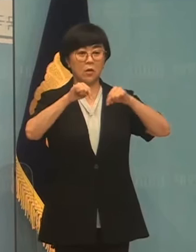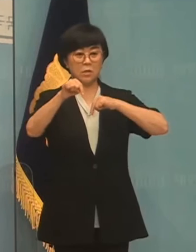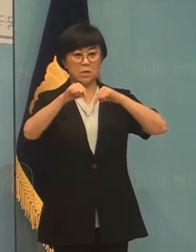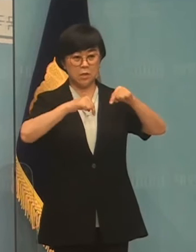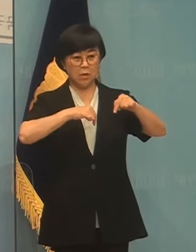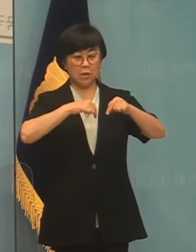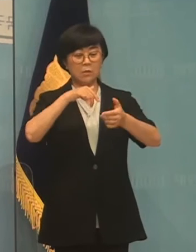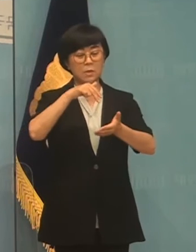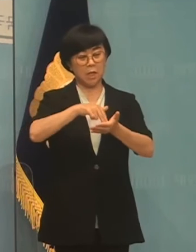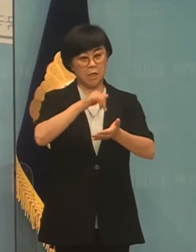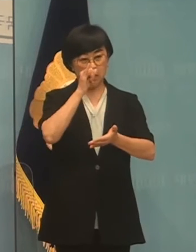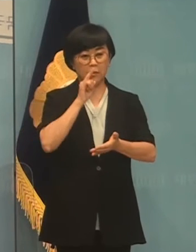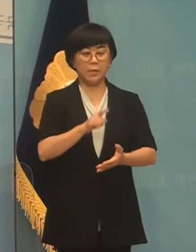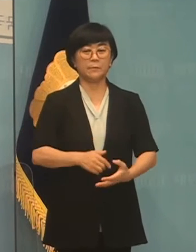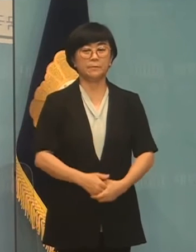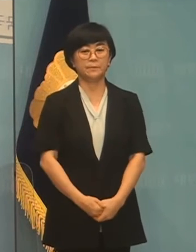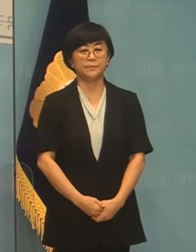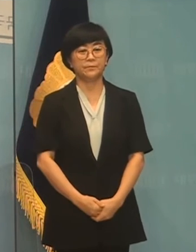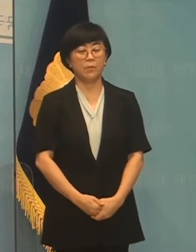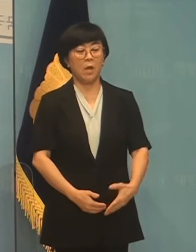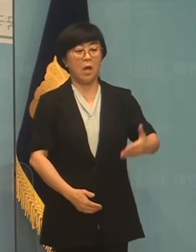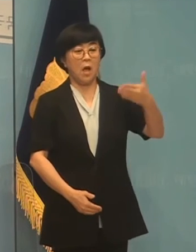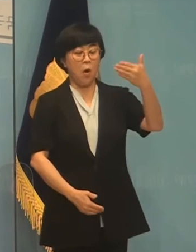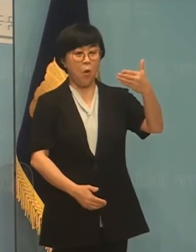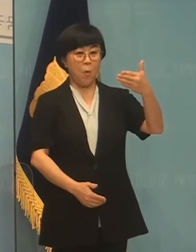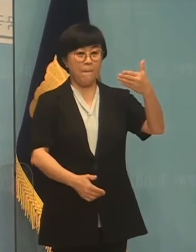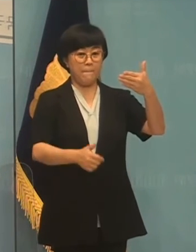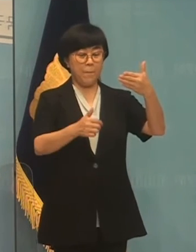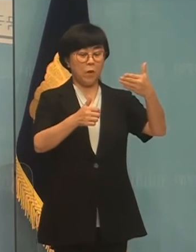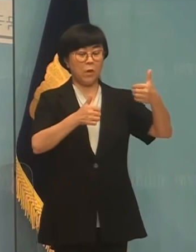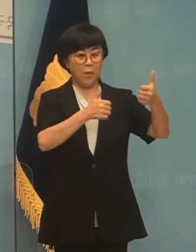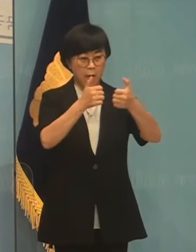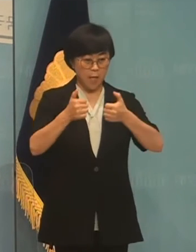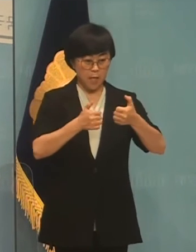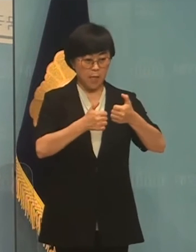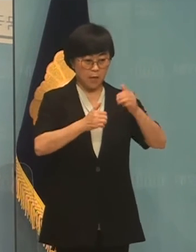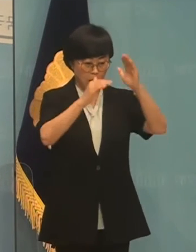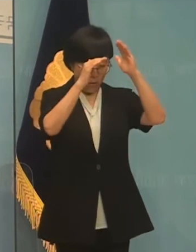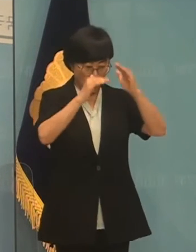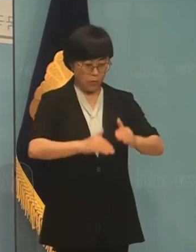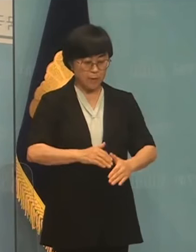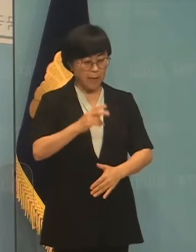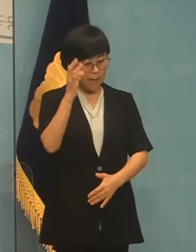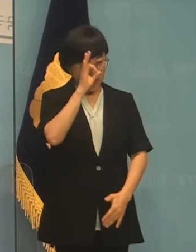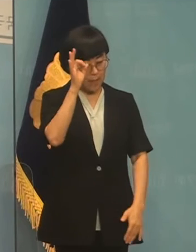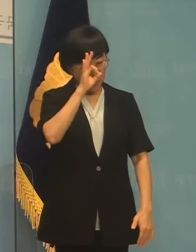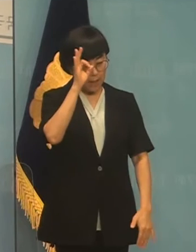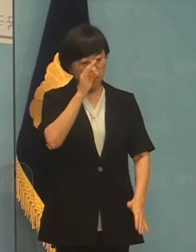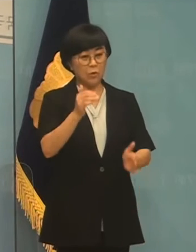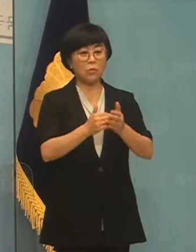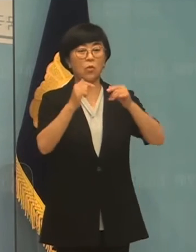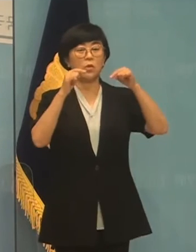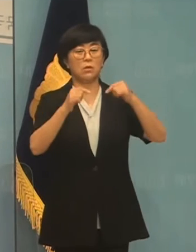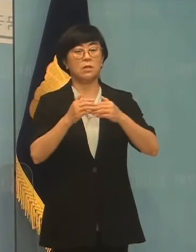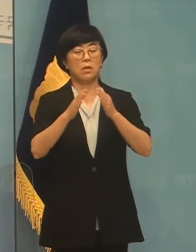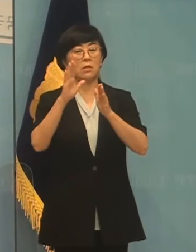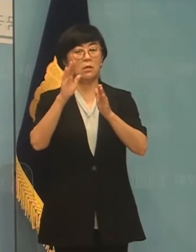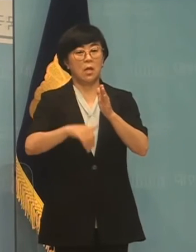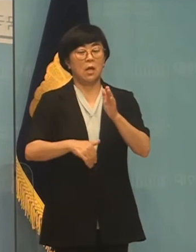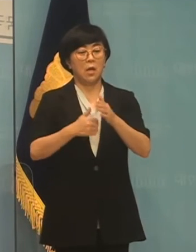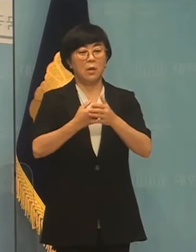확인해주고 있습니다. 9차례 개의에 개의로 어디를 살펴받고 논의 과정에서도